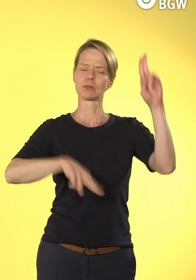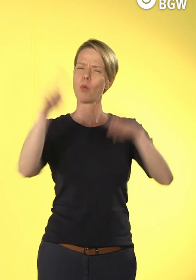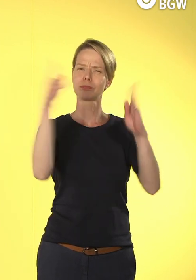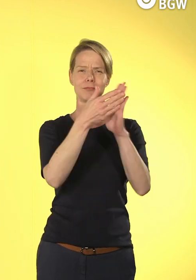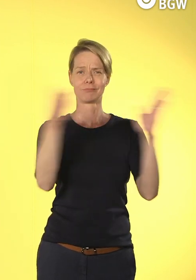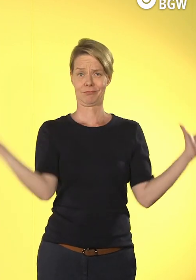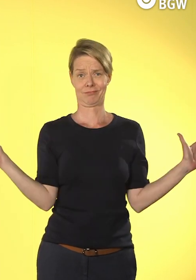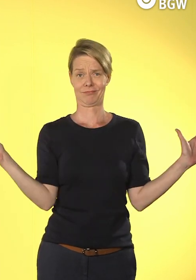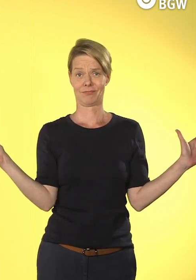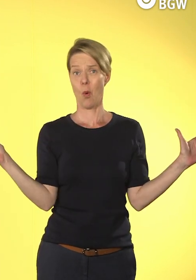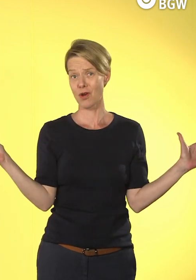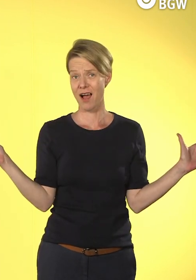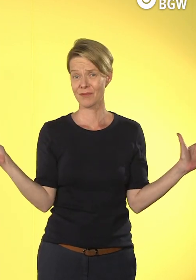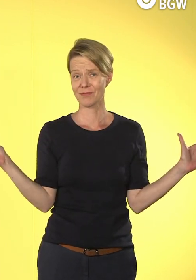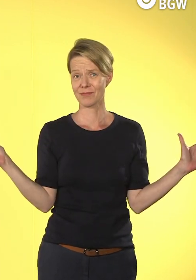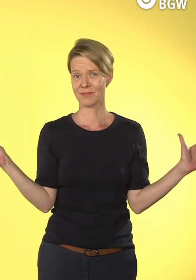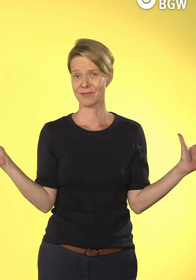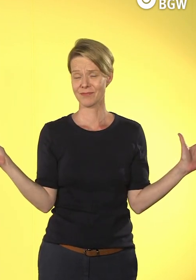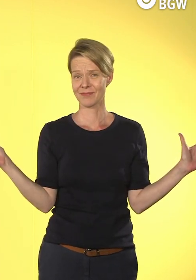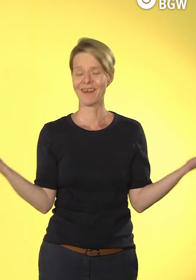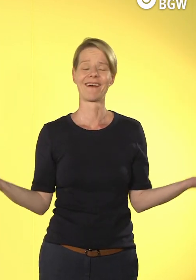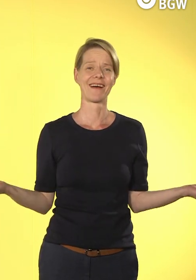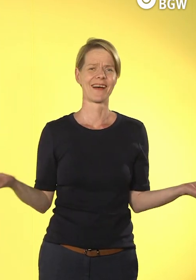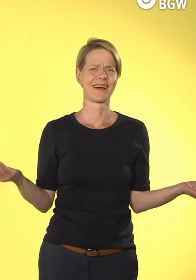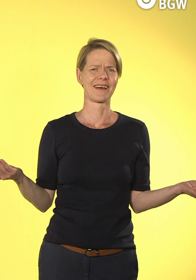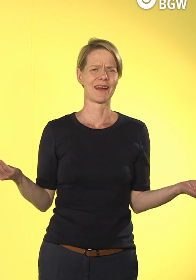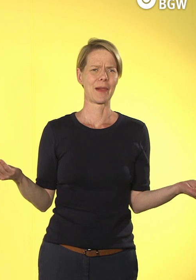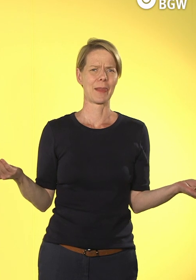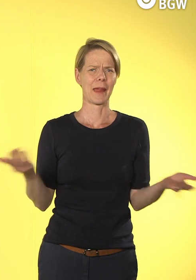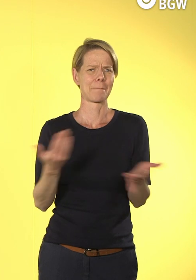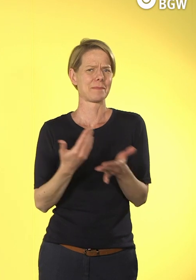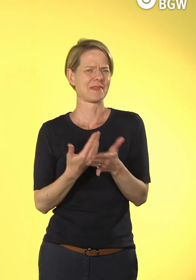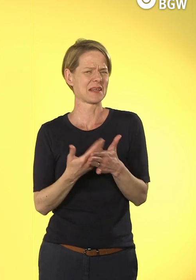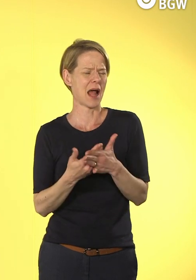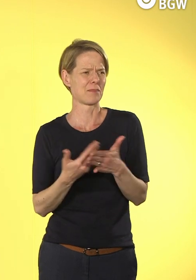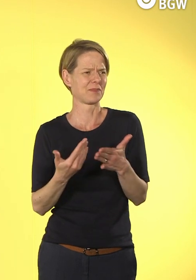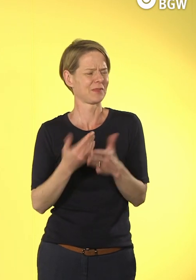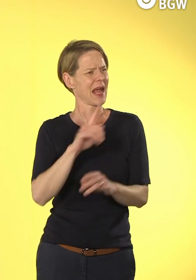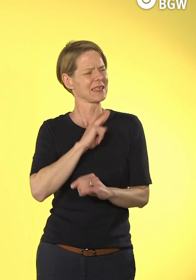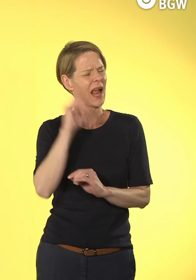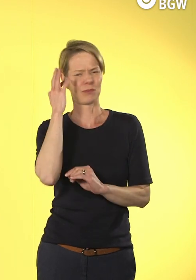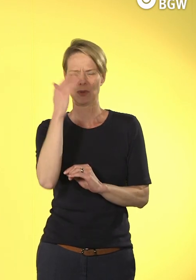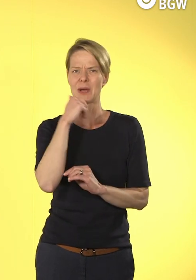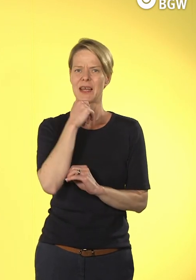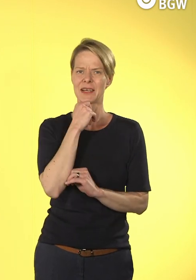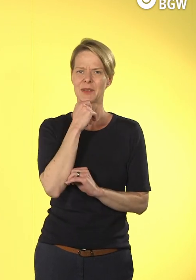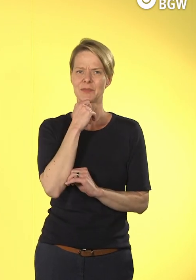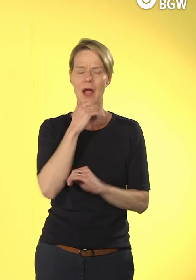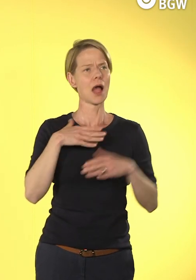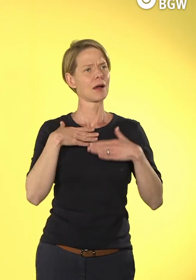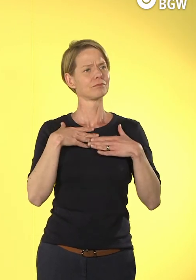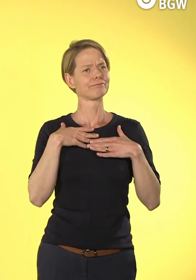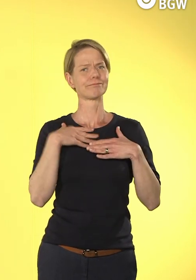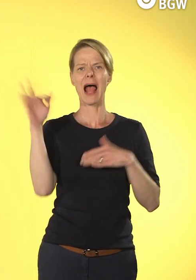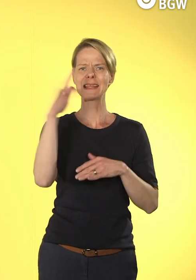Deswegen, ich weiß nicht, ob man, also kann man das tatsächlich so sagen, ist man bereit für den digitalen Wandel? Weil jeder versteht ja auch